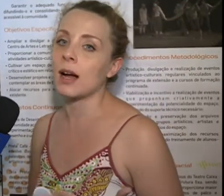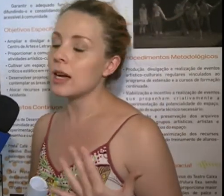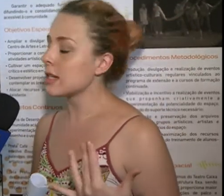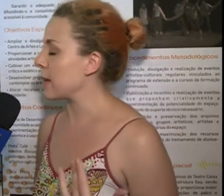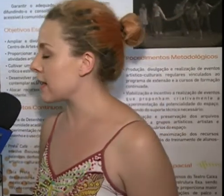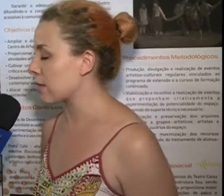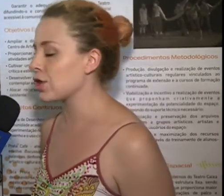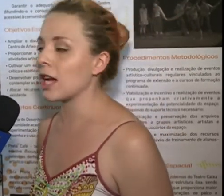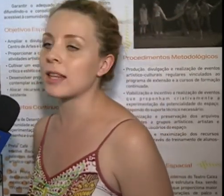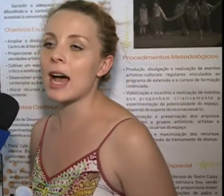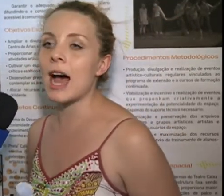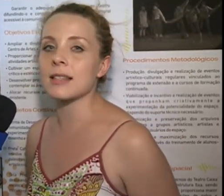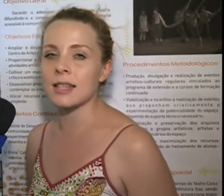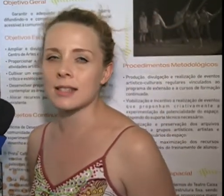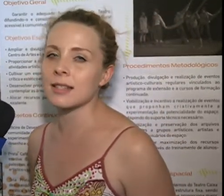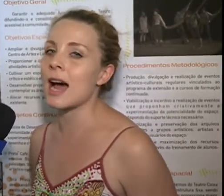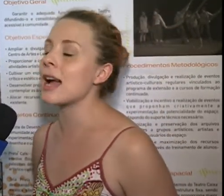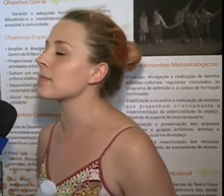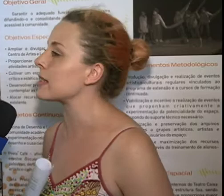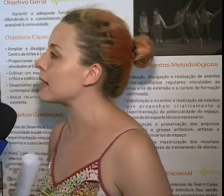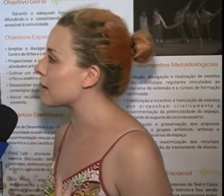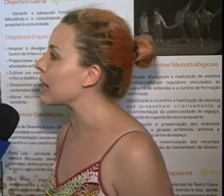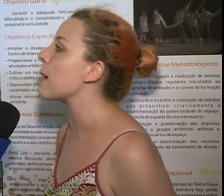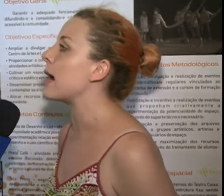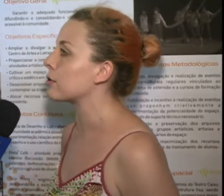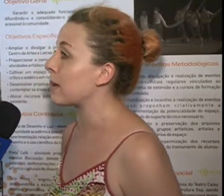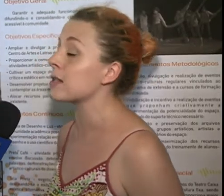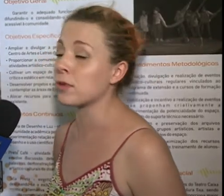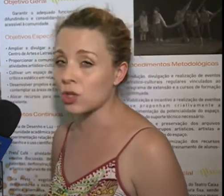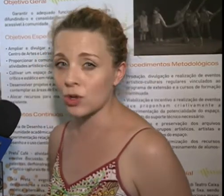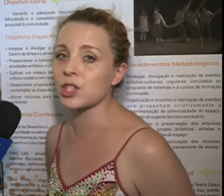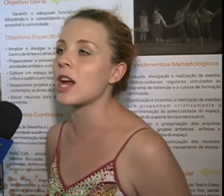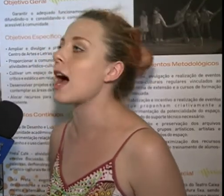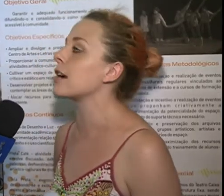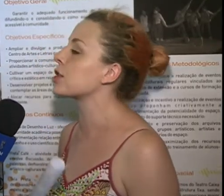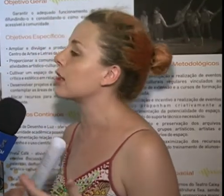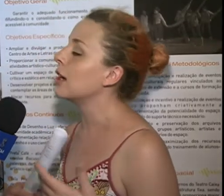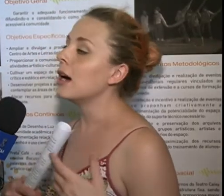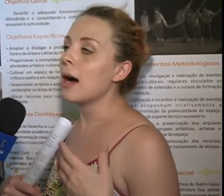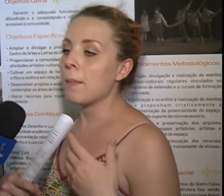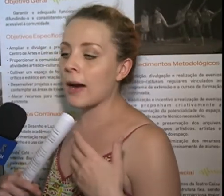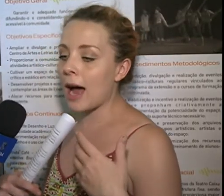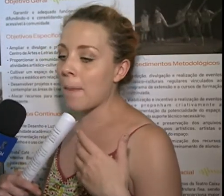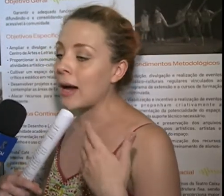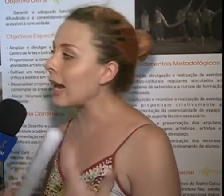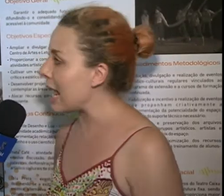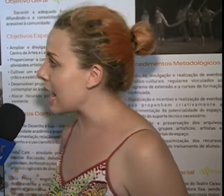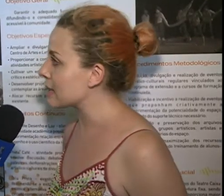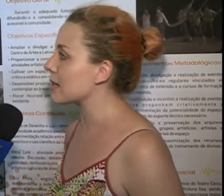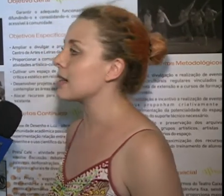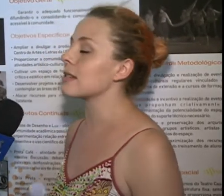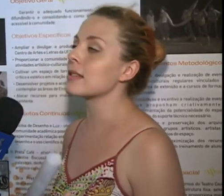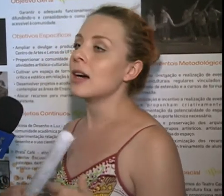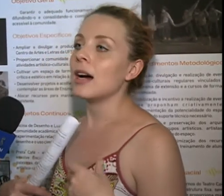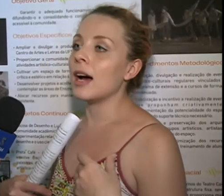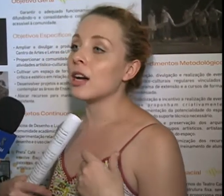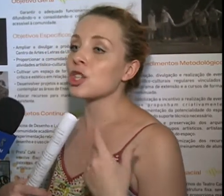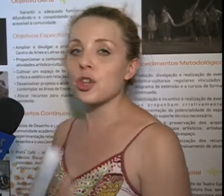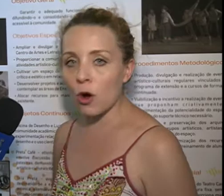espetáculos teatrais, recitais, mas ele também é aberto para exposições de arte, para palestras, shows